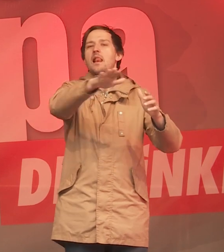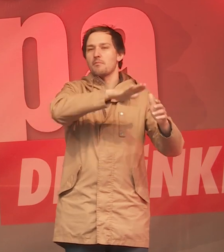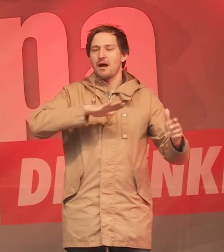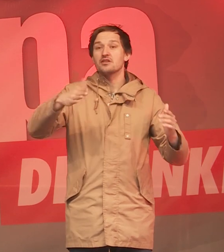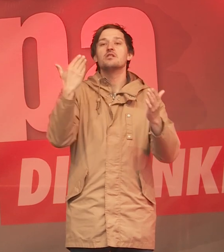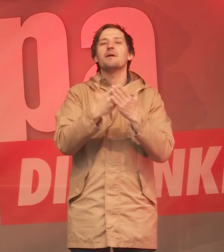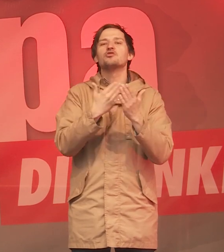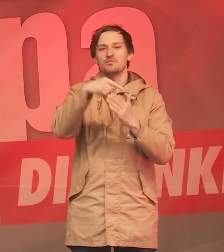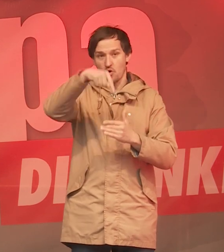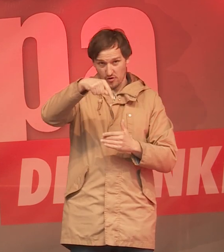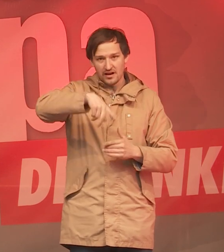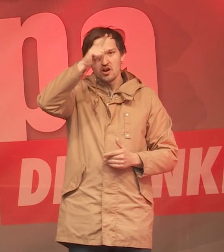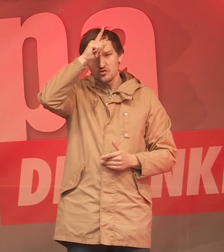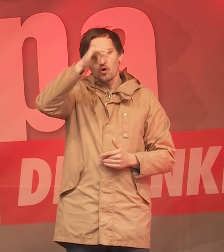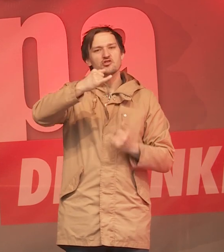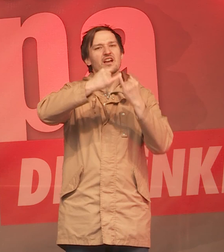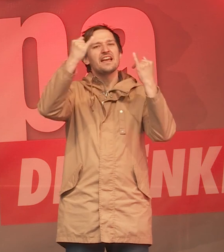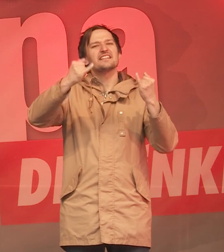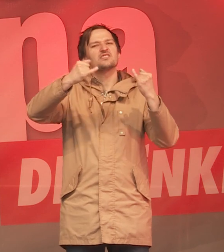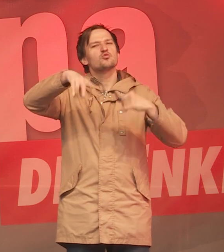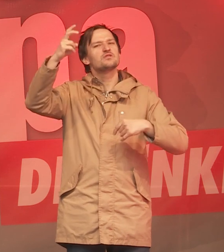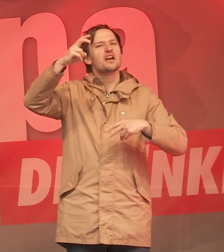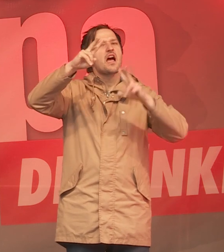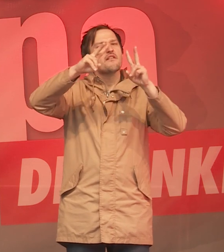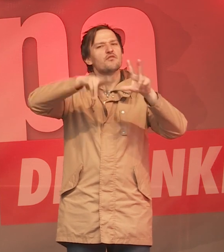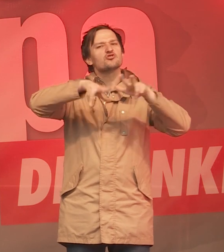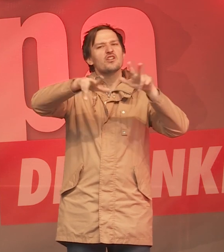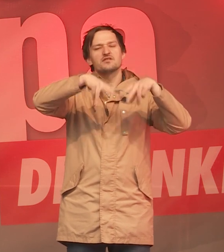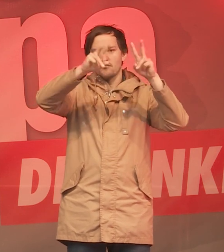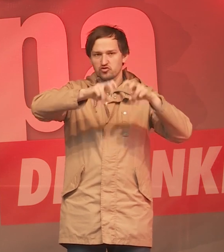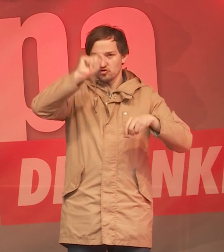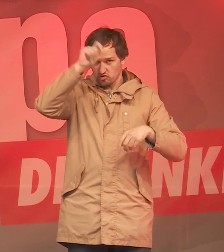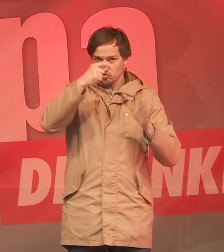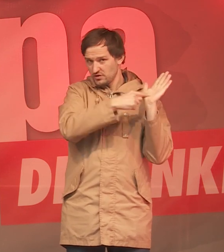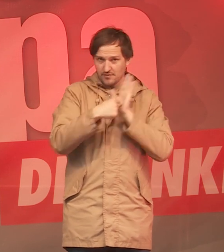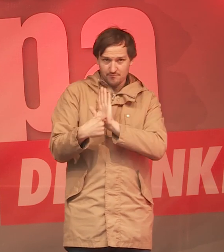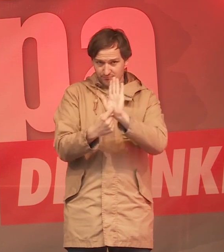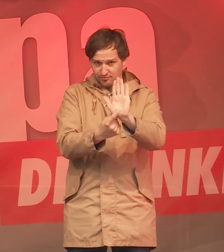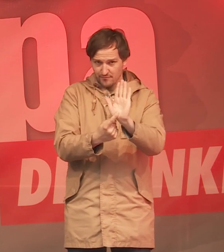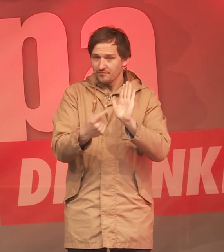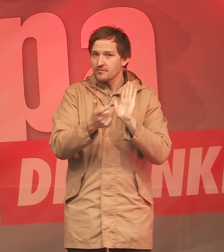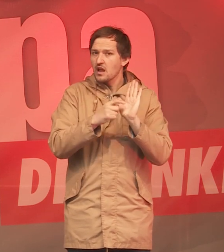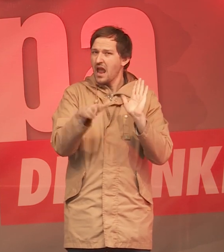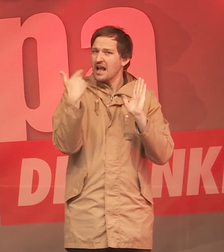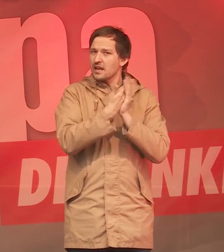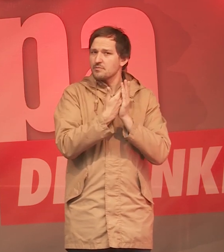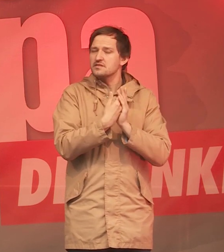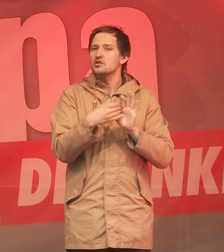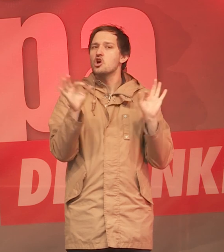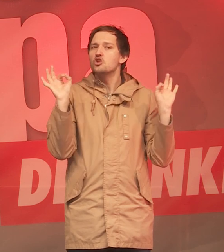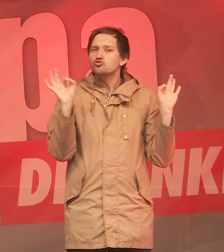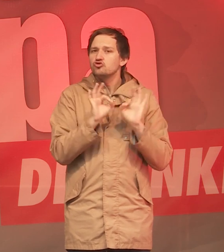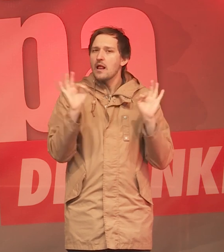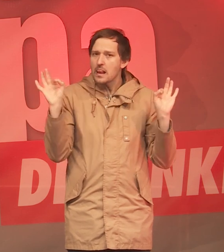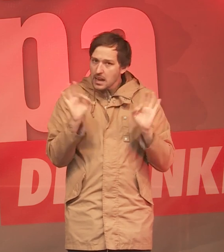haben heute gerade, hat das Deutsche Institut für Wirtschaftsforschung wieder eine Studie vorgestellt. Und die Ergebnisse sind erschreckend. Weil